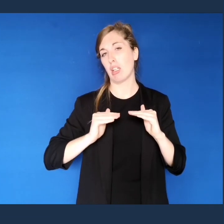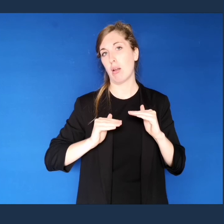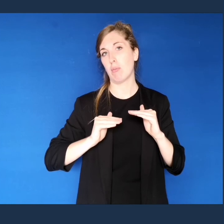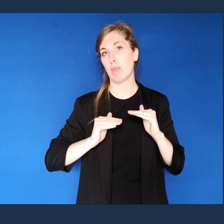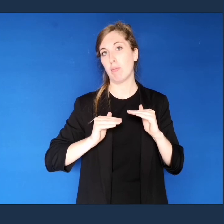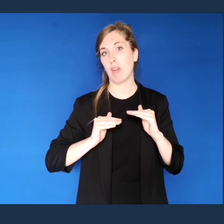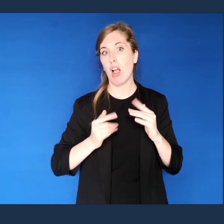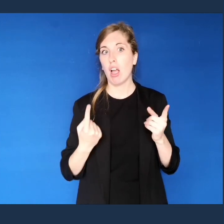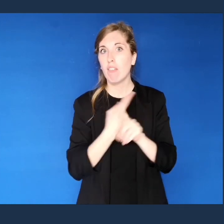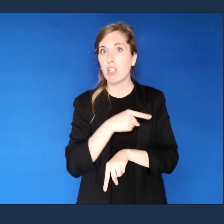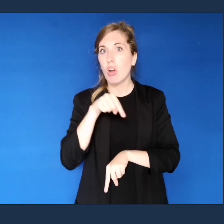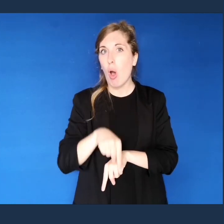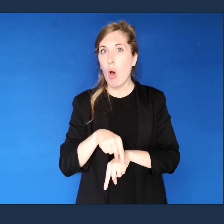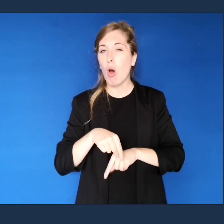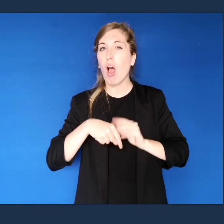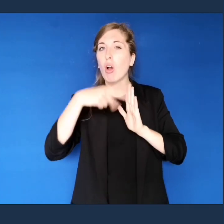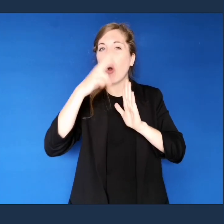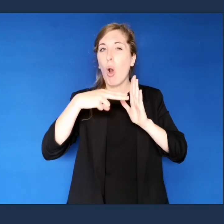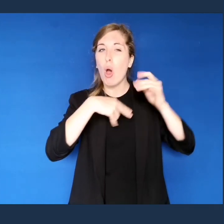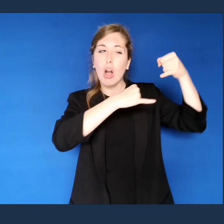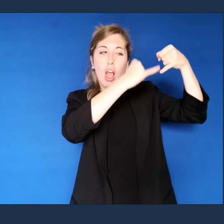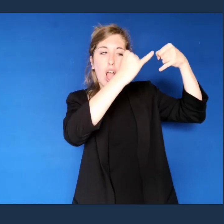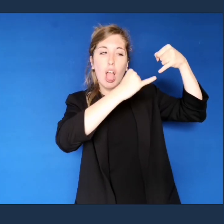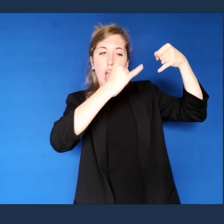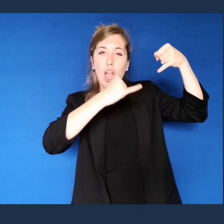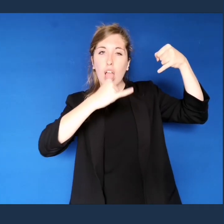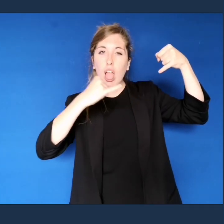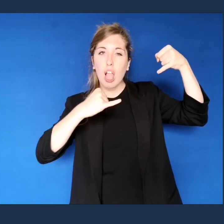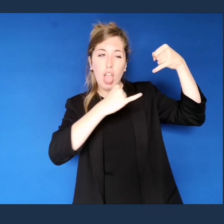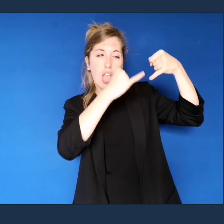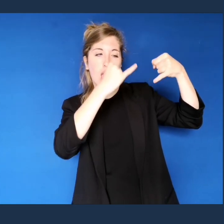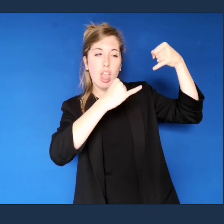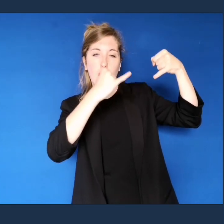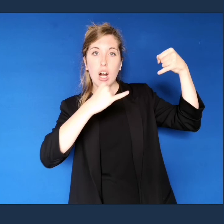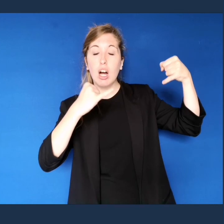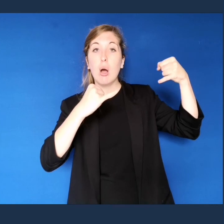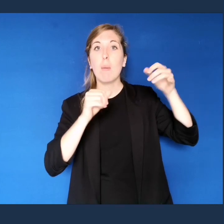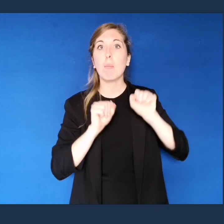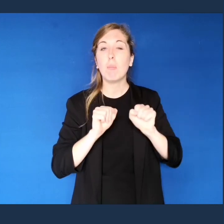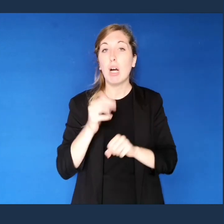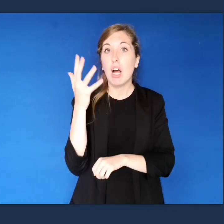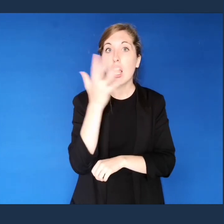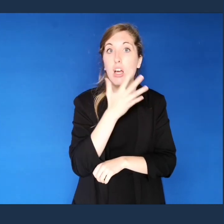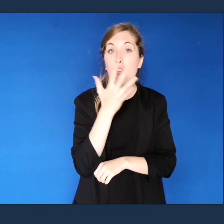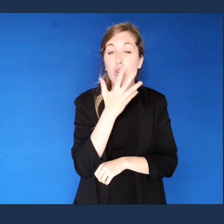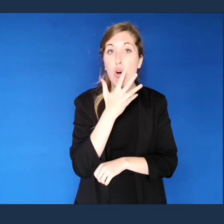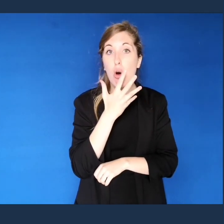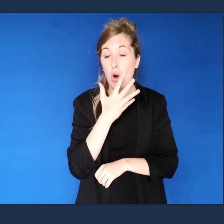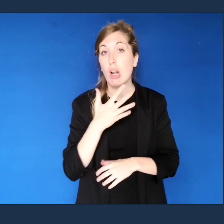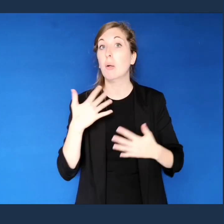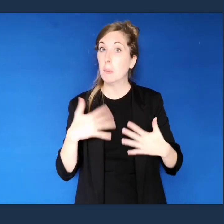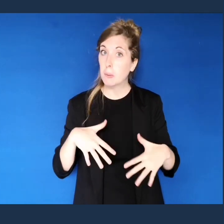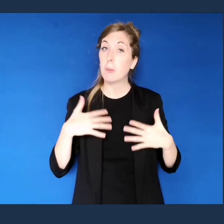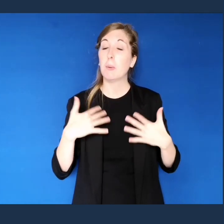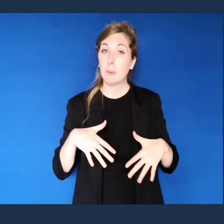Ora invece le linee dei vari modelli non sono più tanto sovrapposte, le probabilità di errore iniziano ad essere importanti